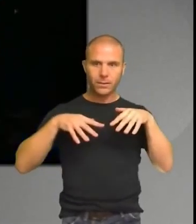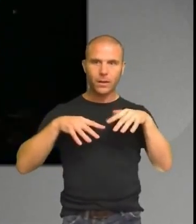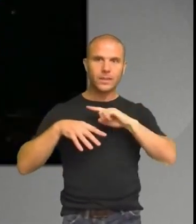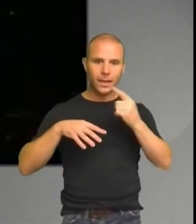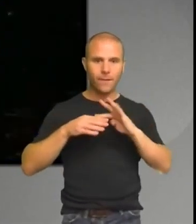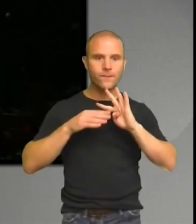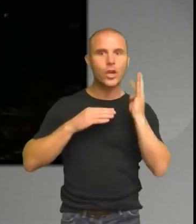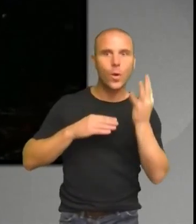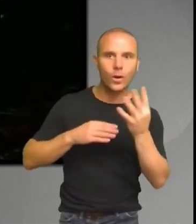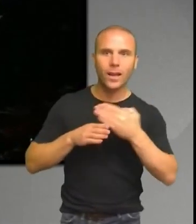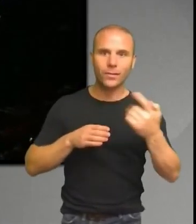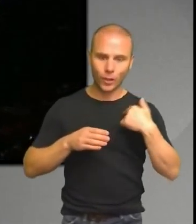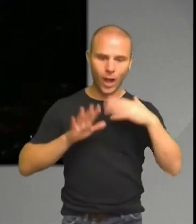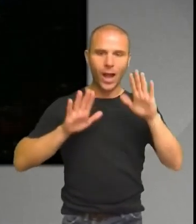Tack för mig. Tack